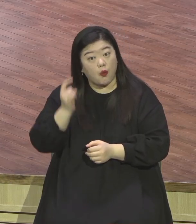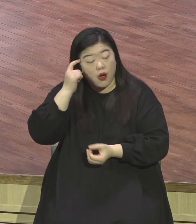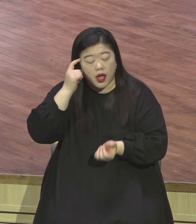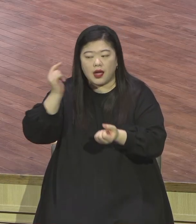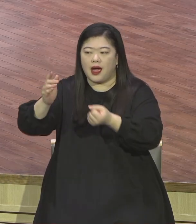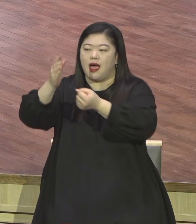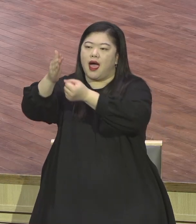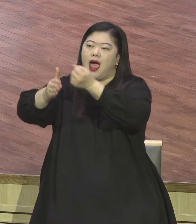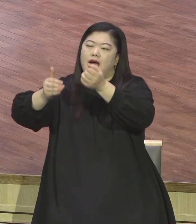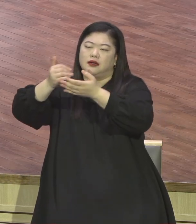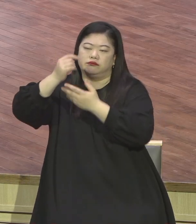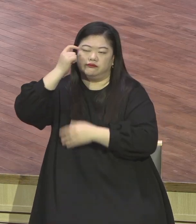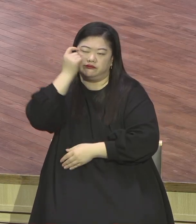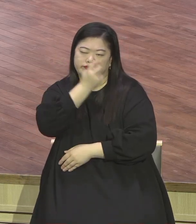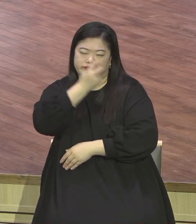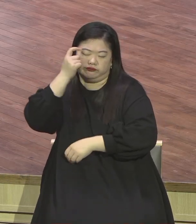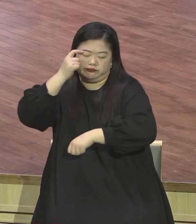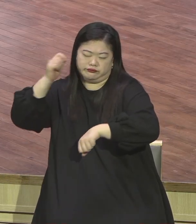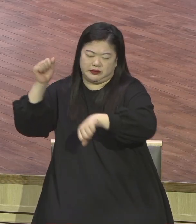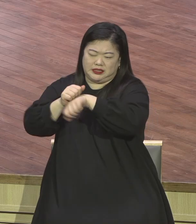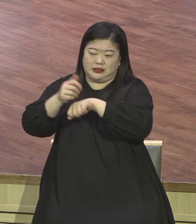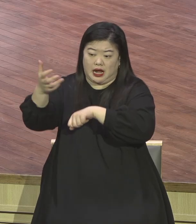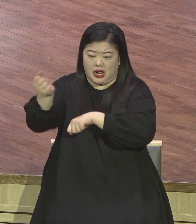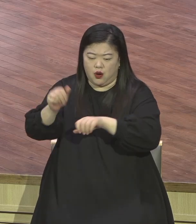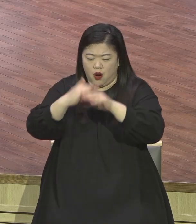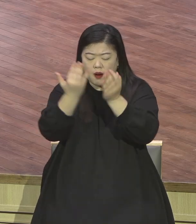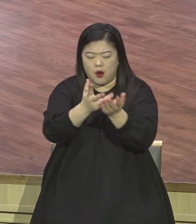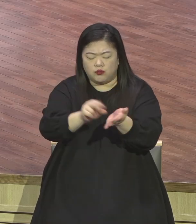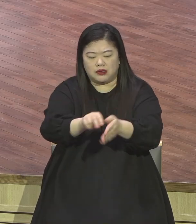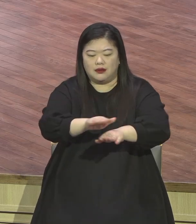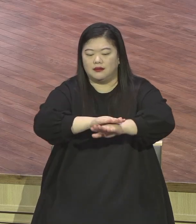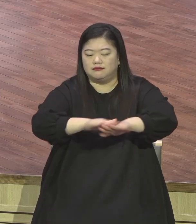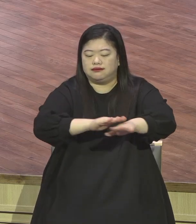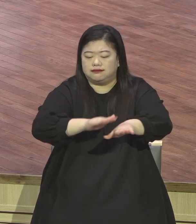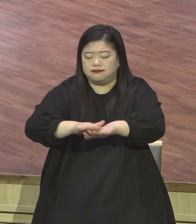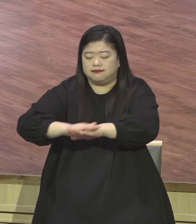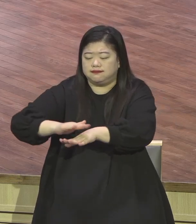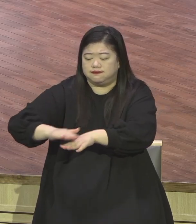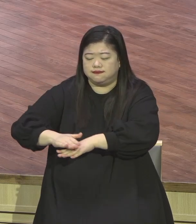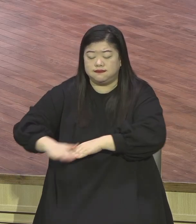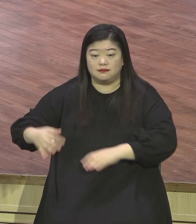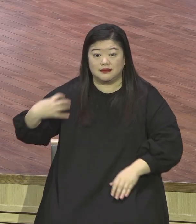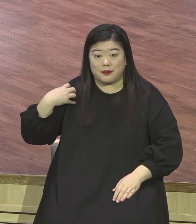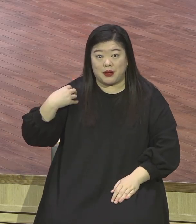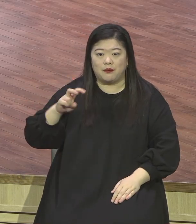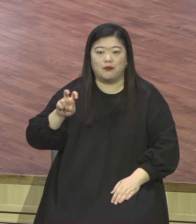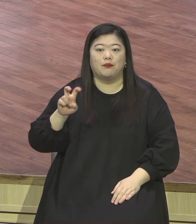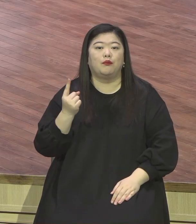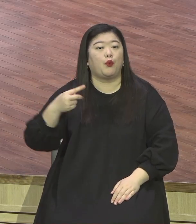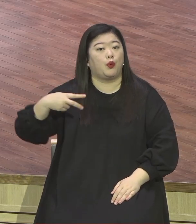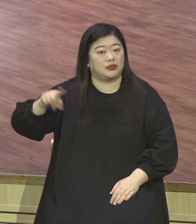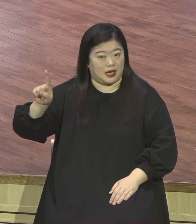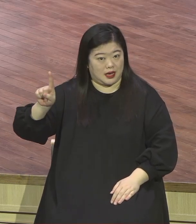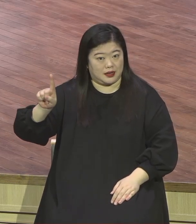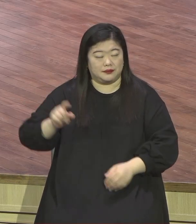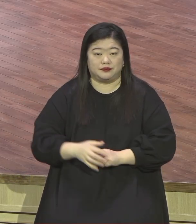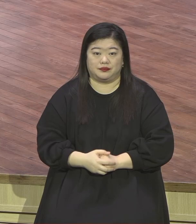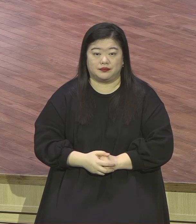모든 문제를 풀어주시는 놀라운 분 그리고 전능하신 하나님 영존하신